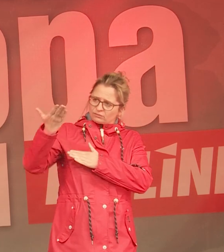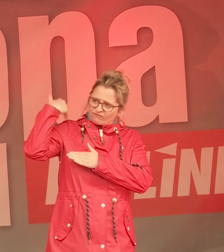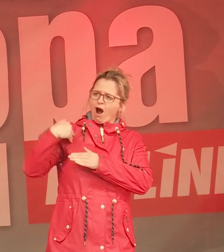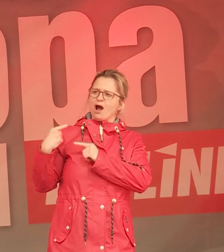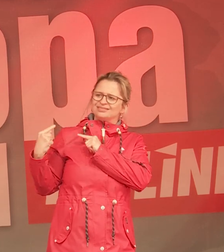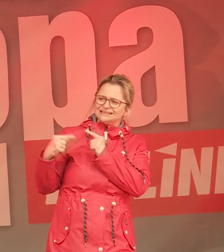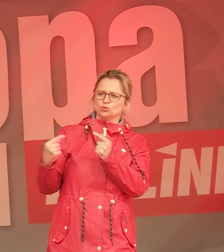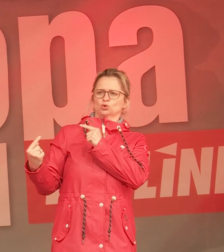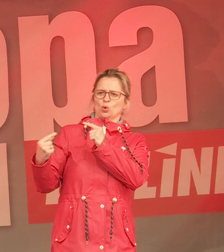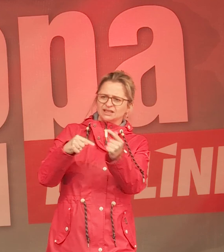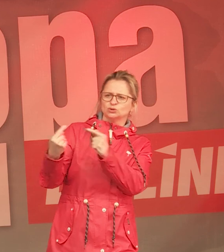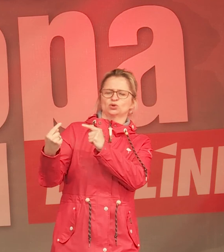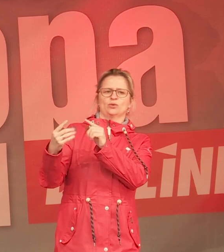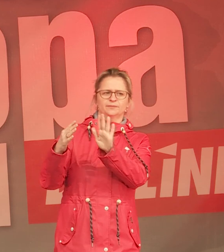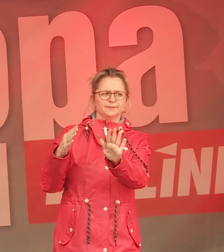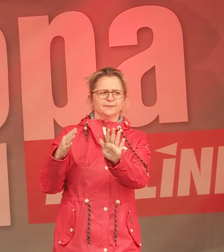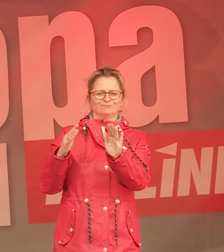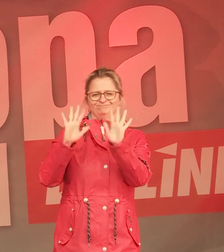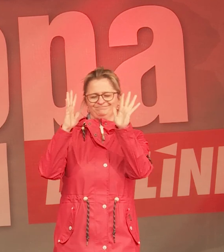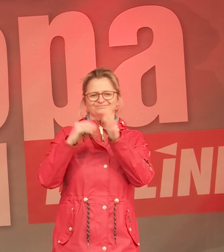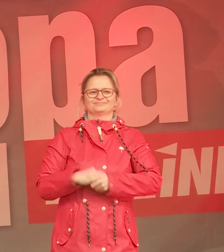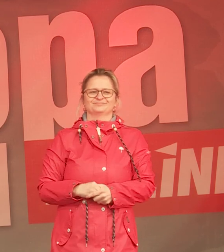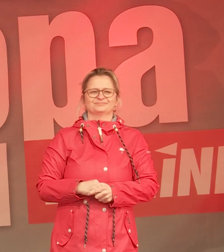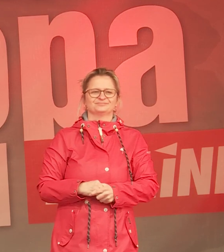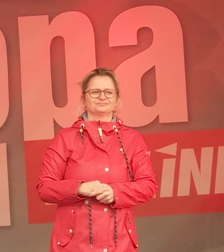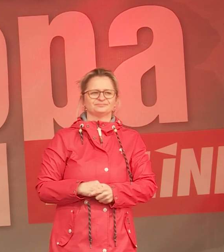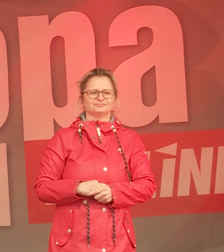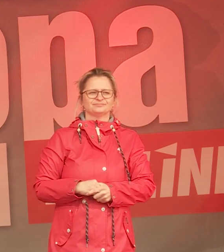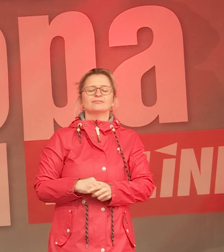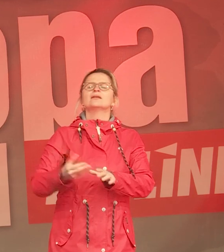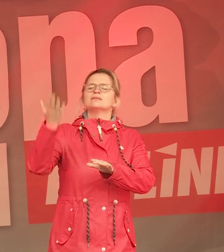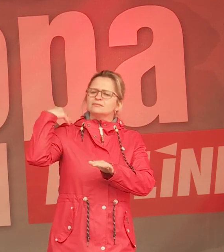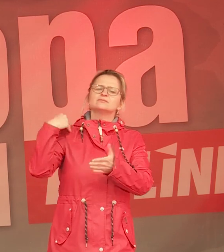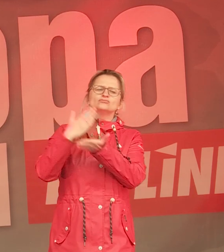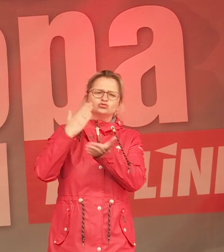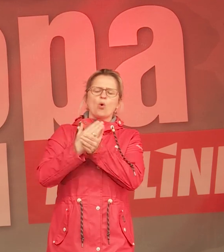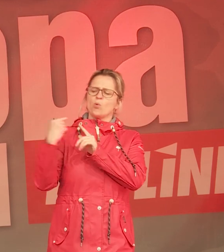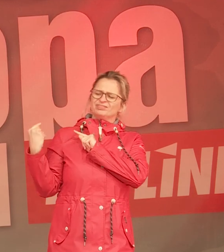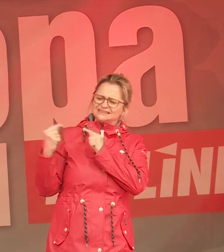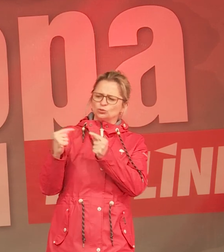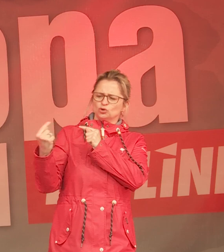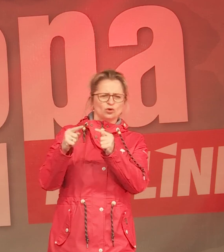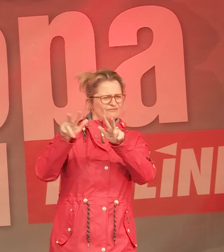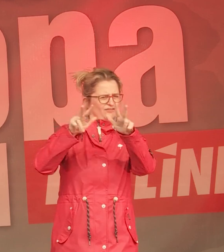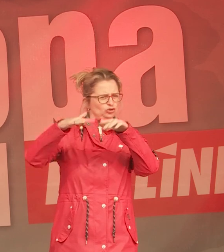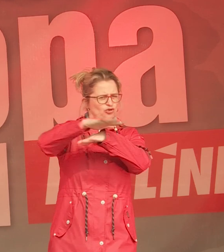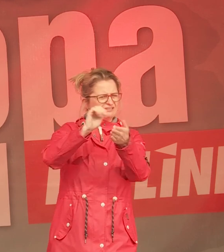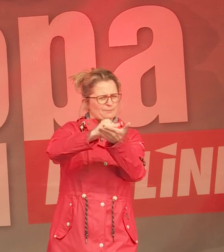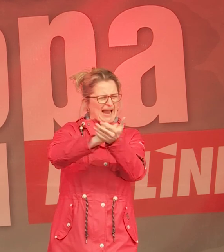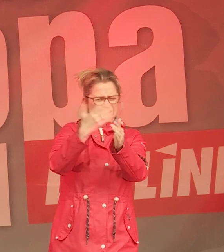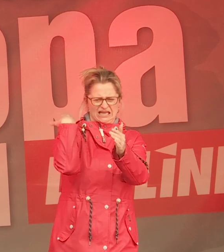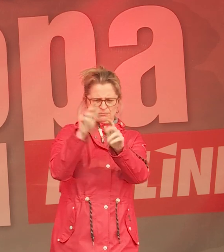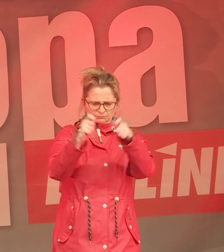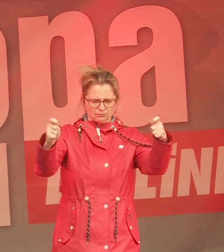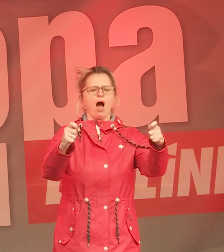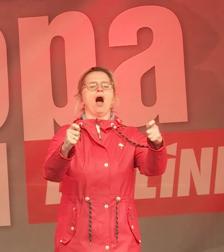der Wirtschaftspresse, habe ich vor